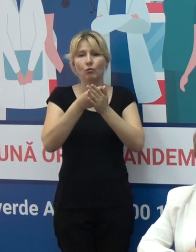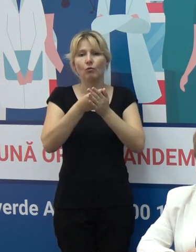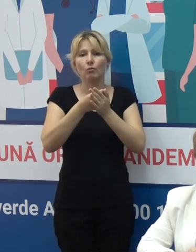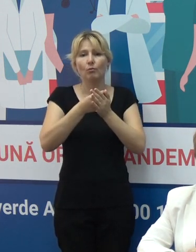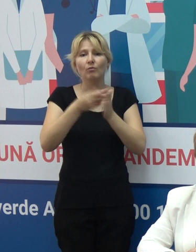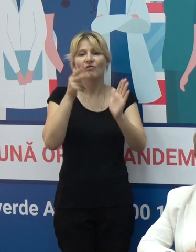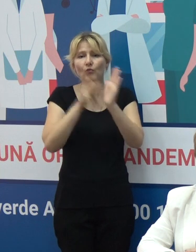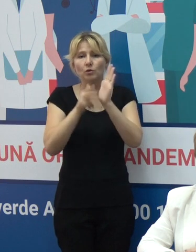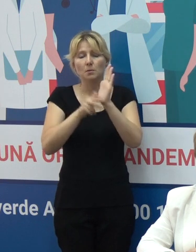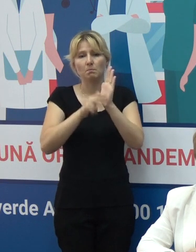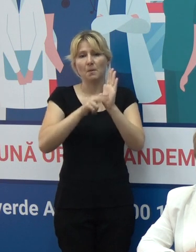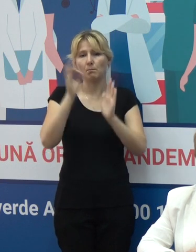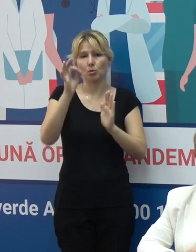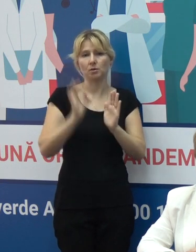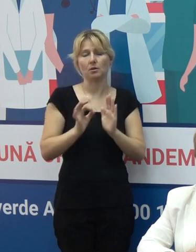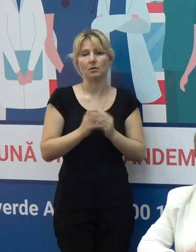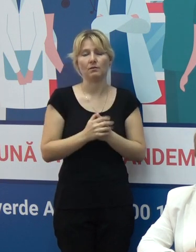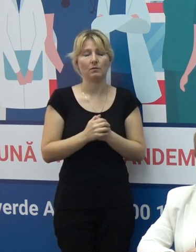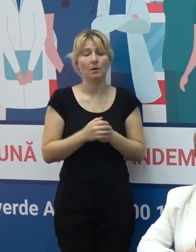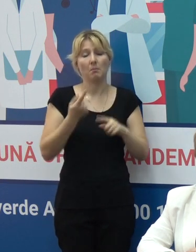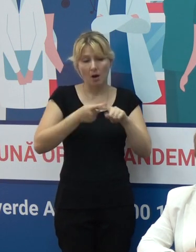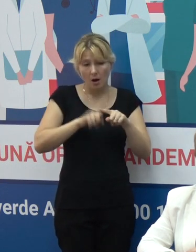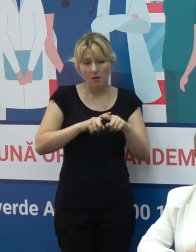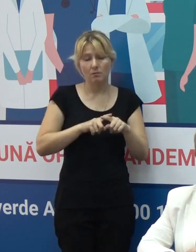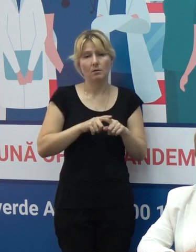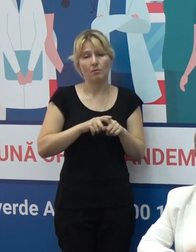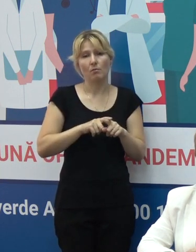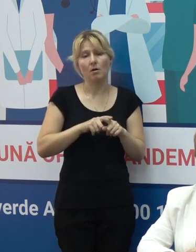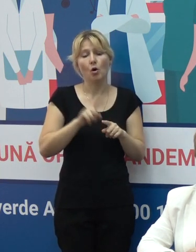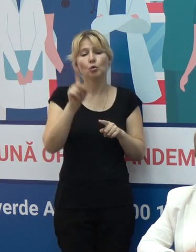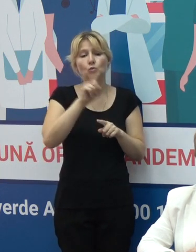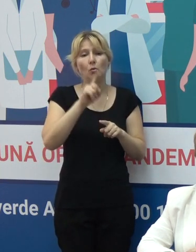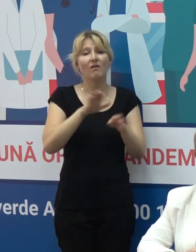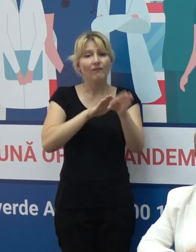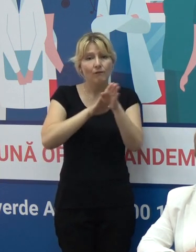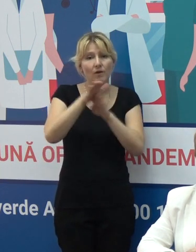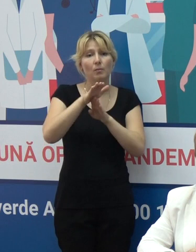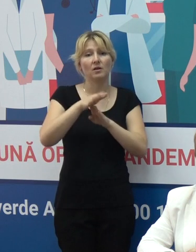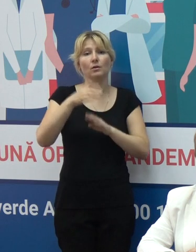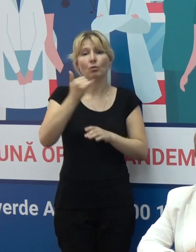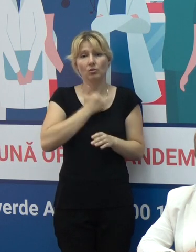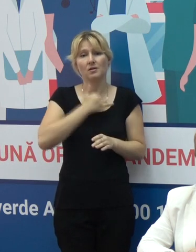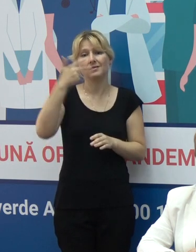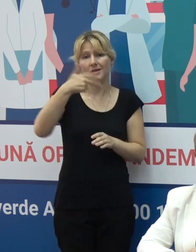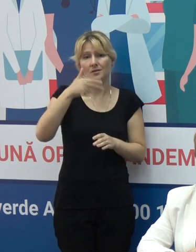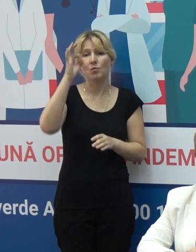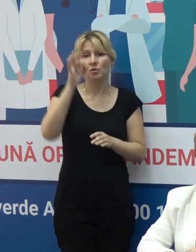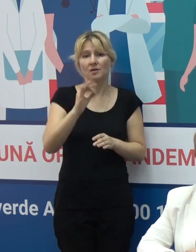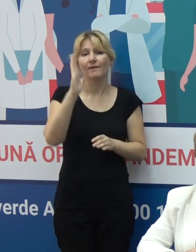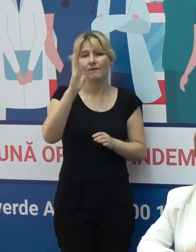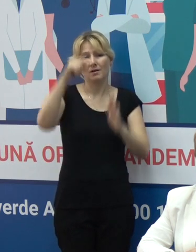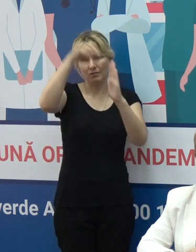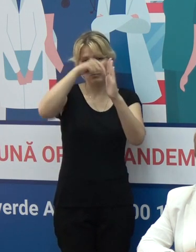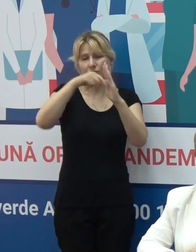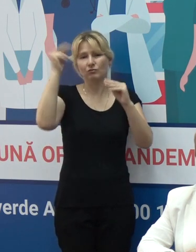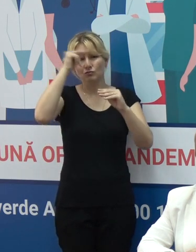80%. Respectiv, având o acoperire sub 30% în sistemul educațional,